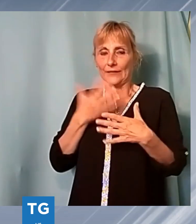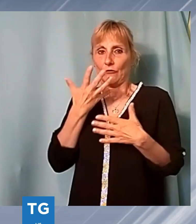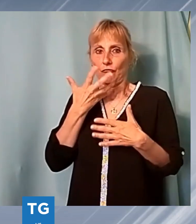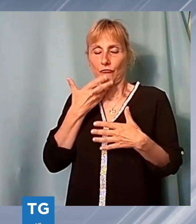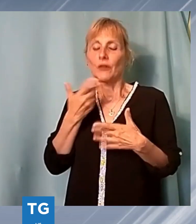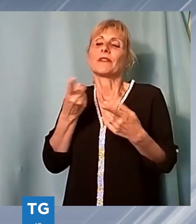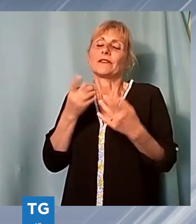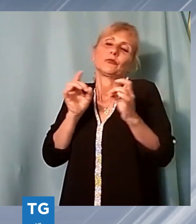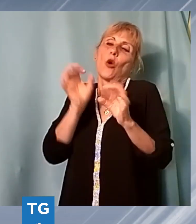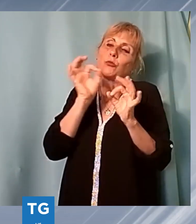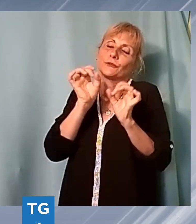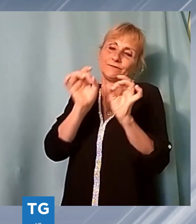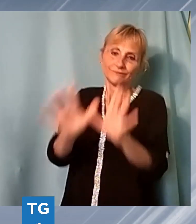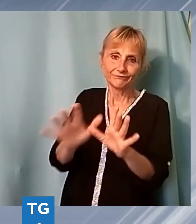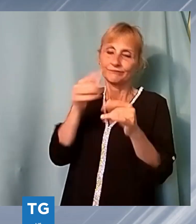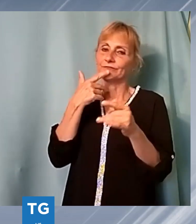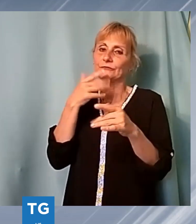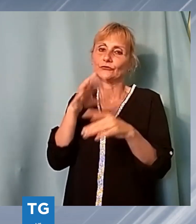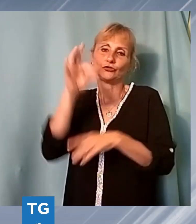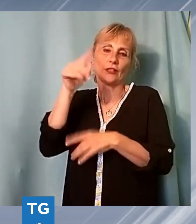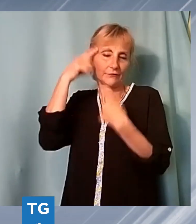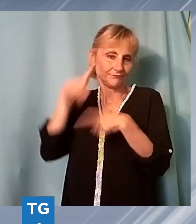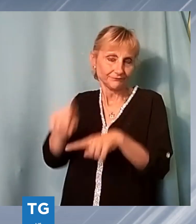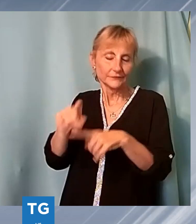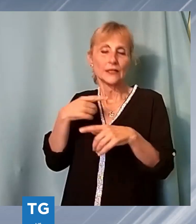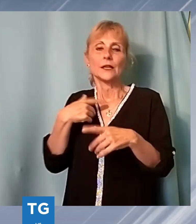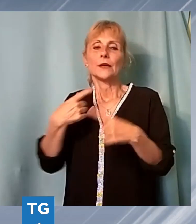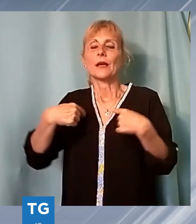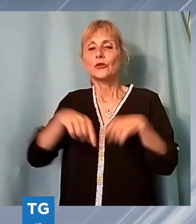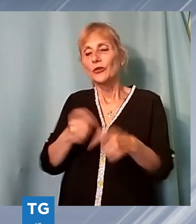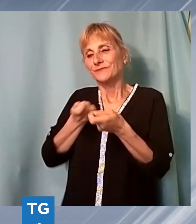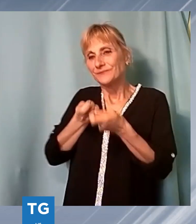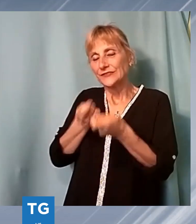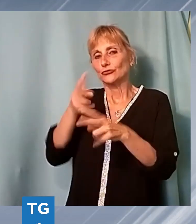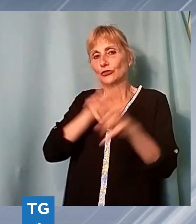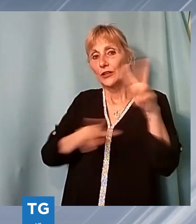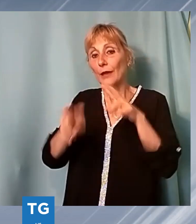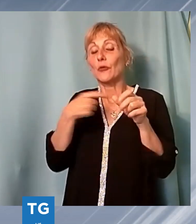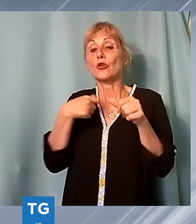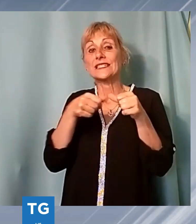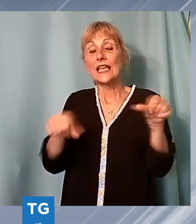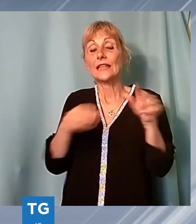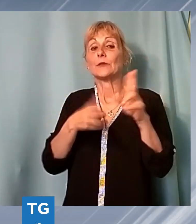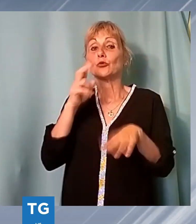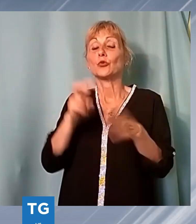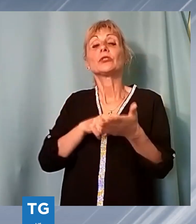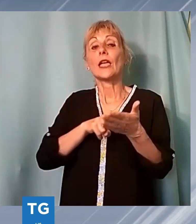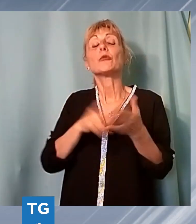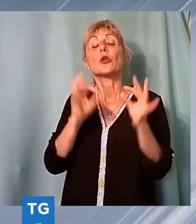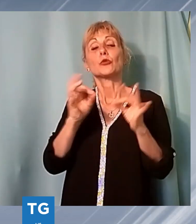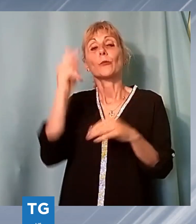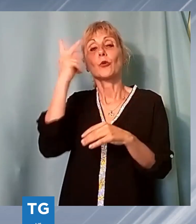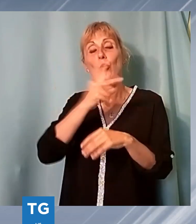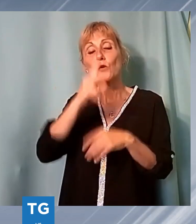ovviamente noi incentiviamo la sede più debole in questo momento che è quella di Lucca e comunque garantiamo sempre